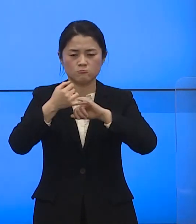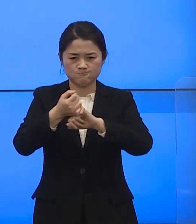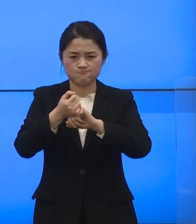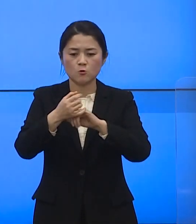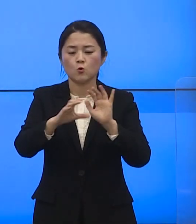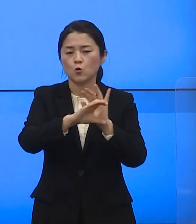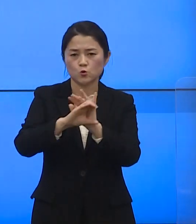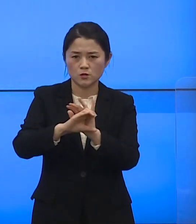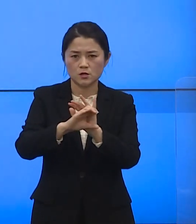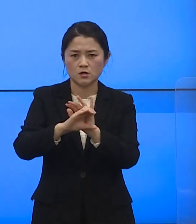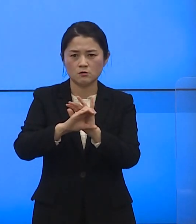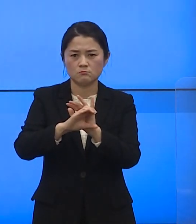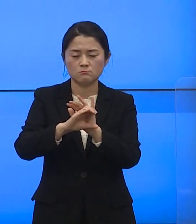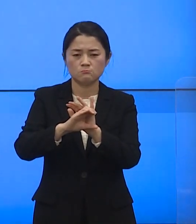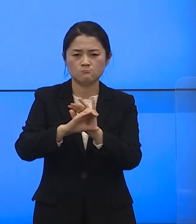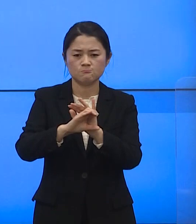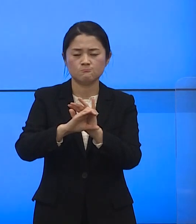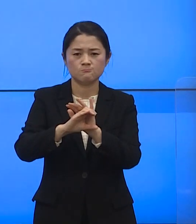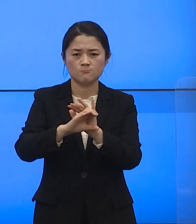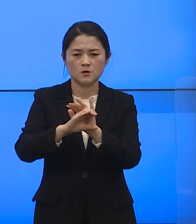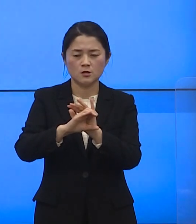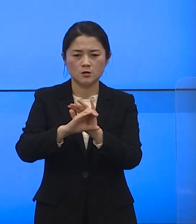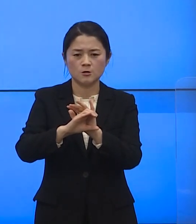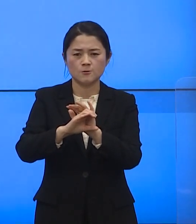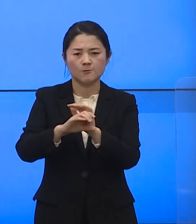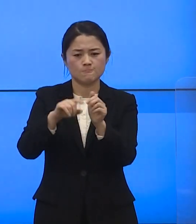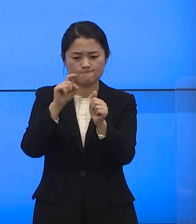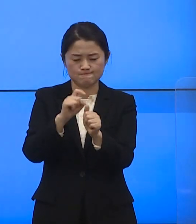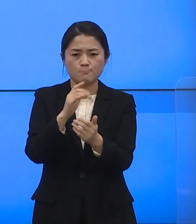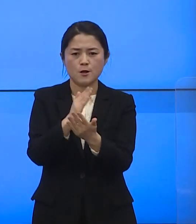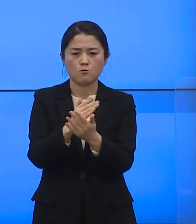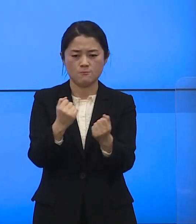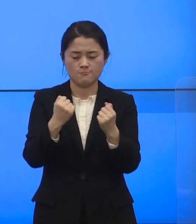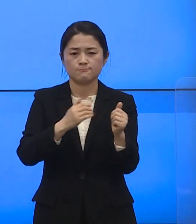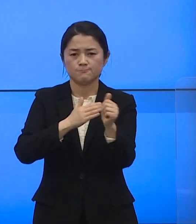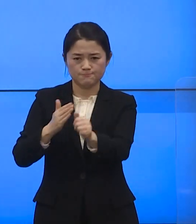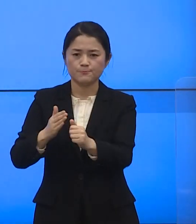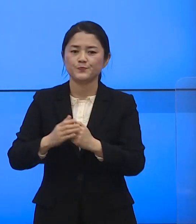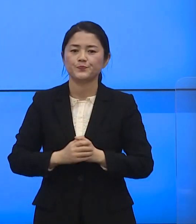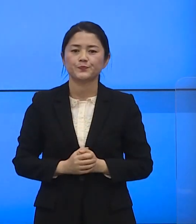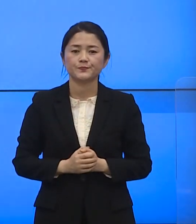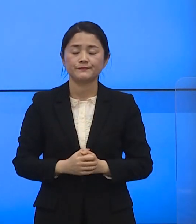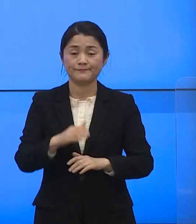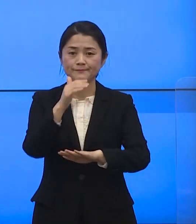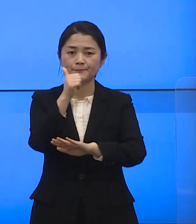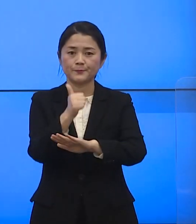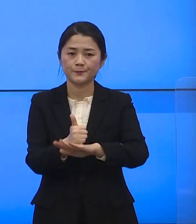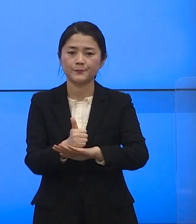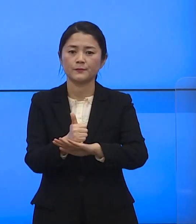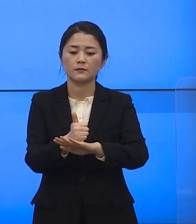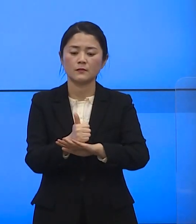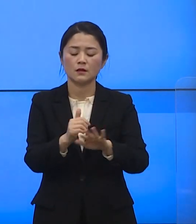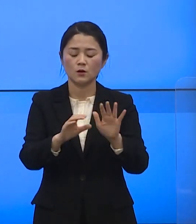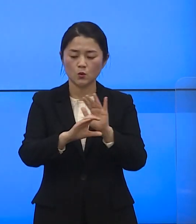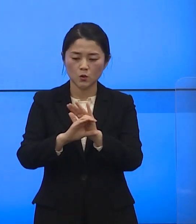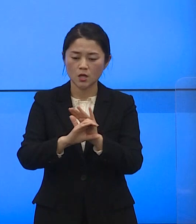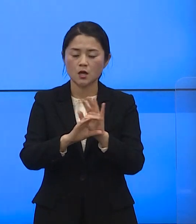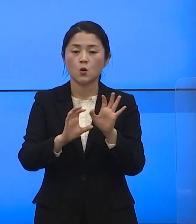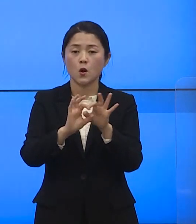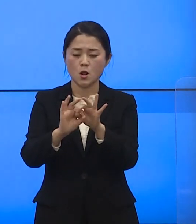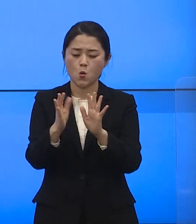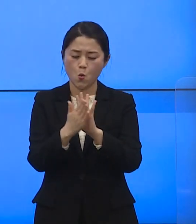코로나19로부터 건강을 챙기시기 바랍니다 끝으로 코로나 관련